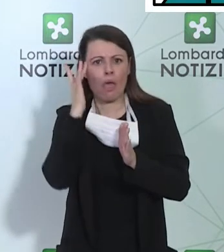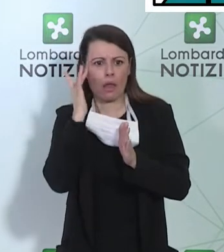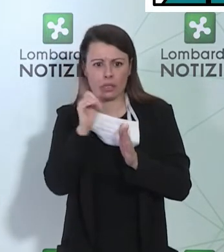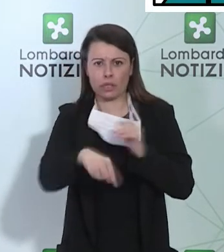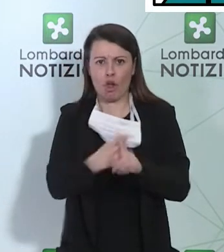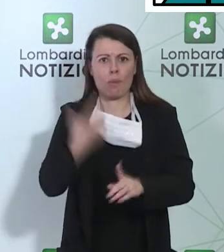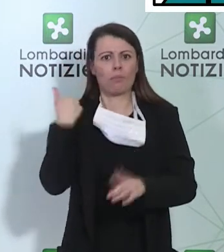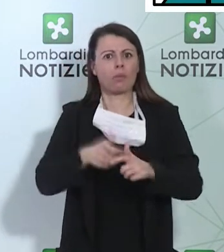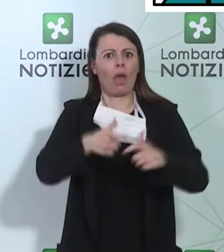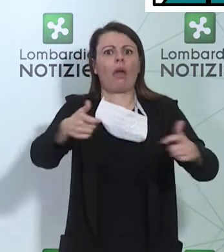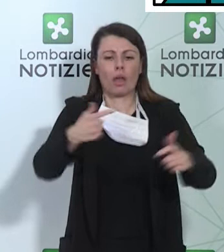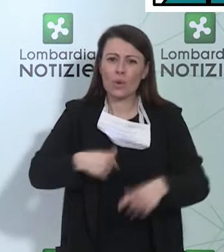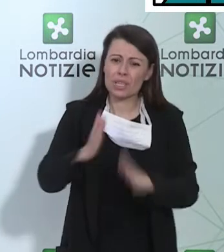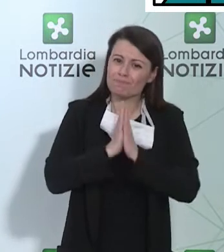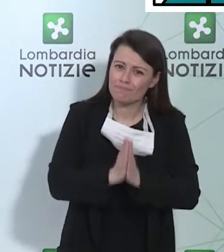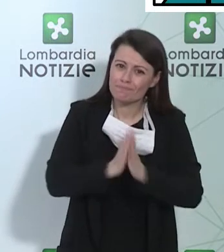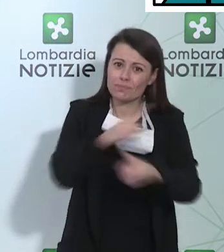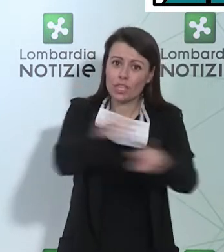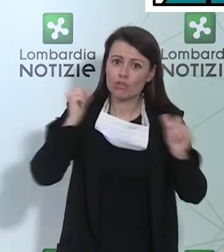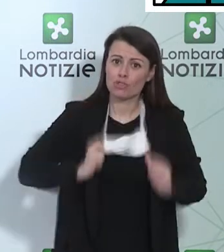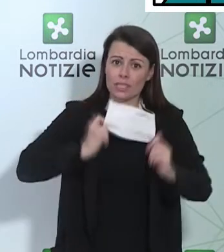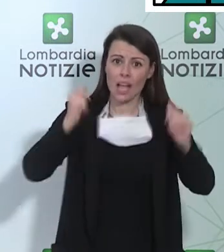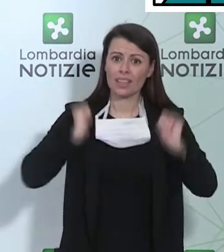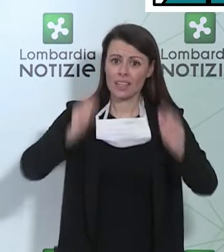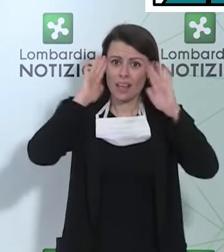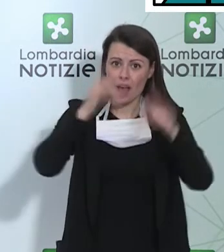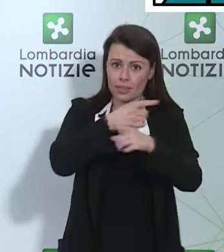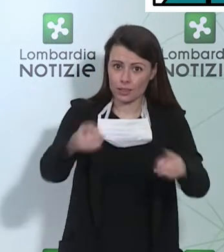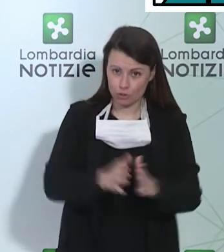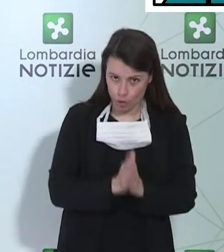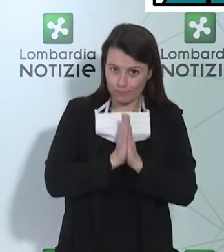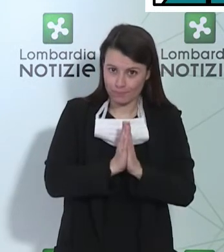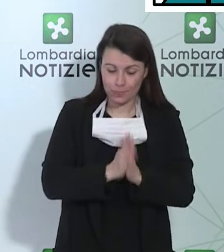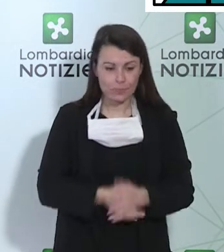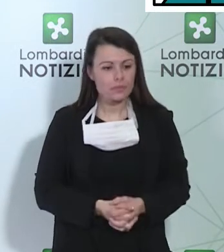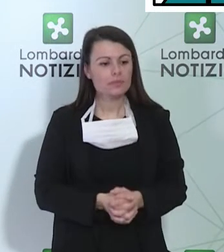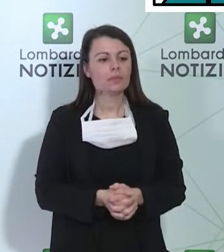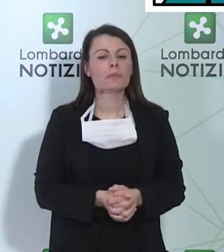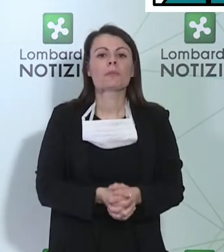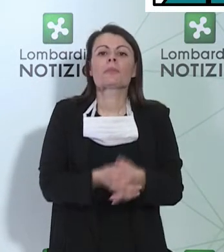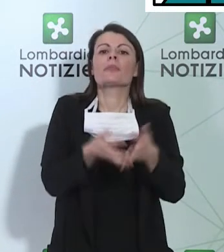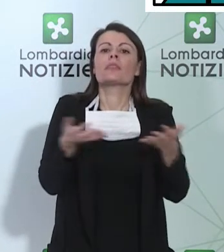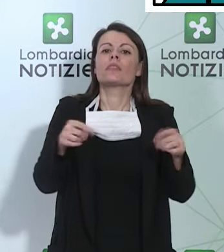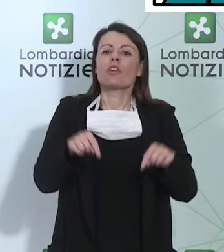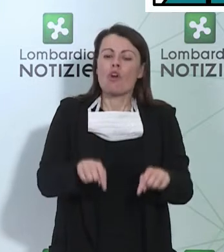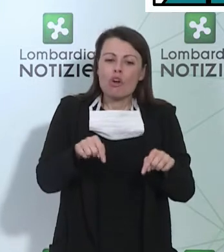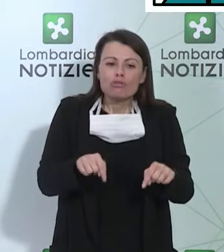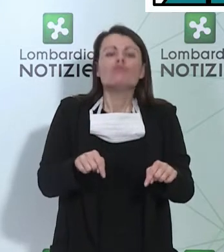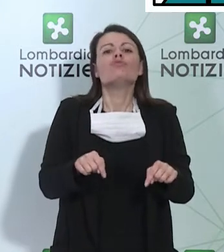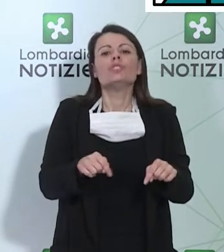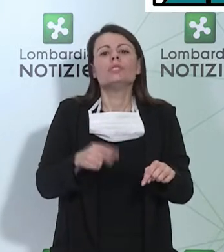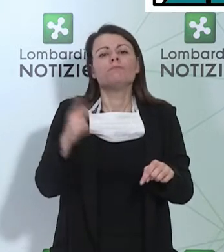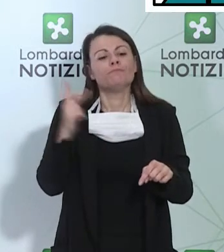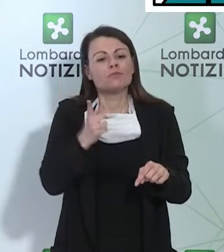cittadini, in questo senso oggi per cercare di favorire e di incrementare l